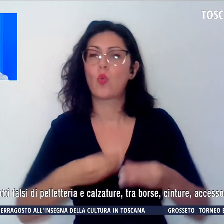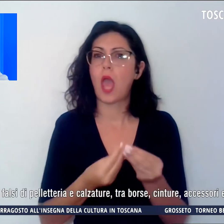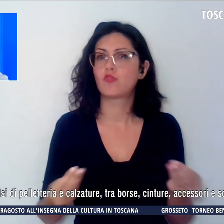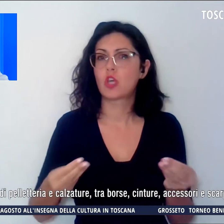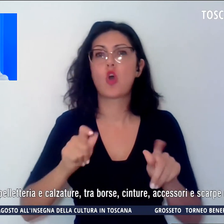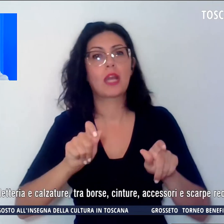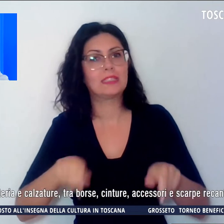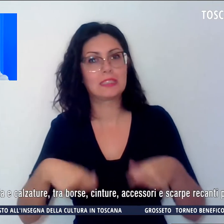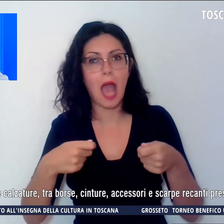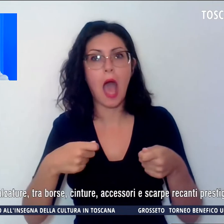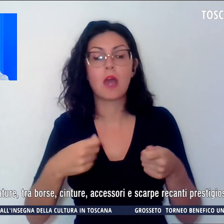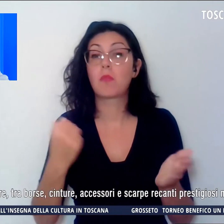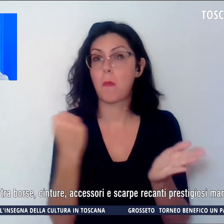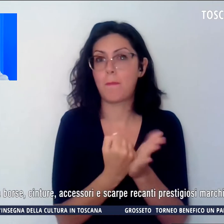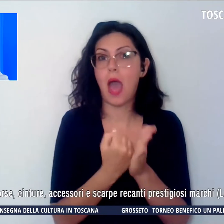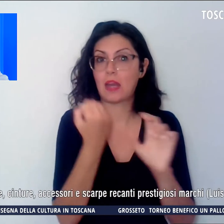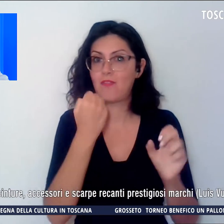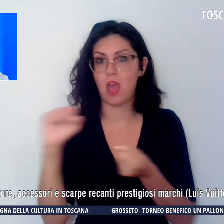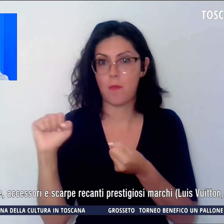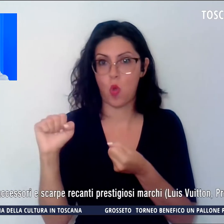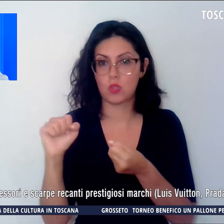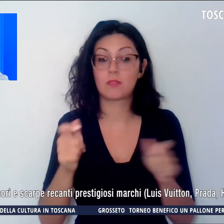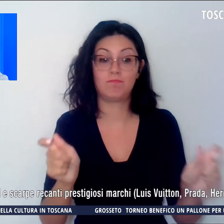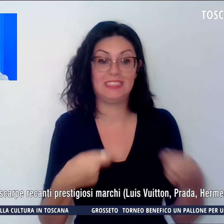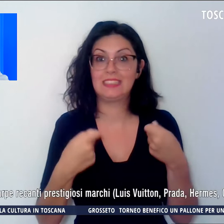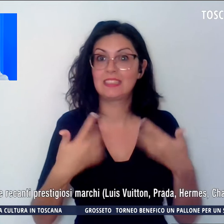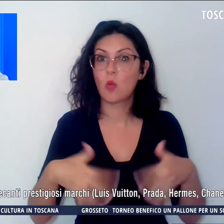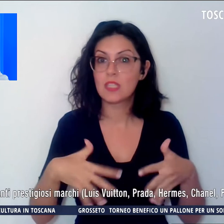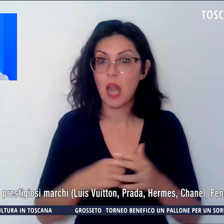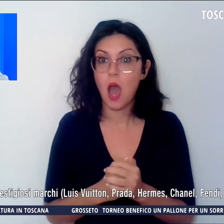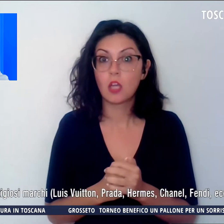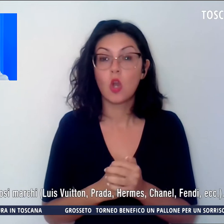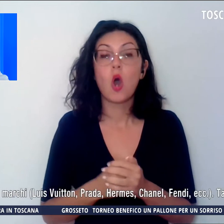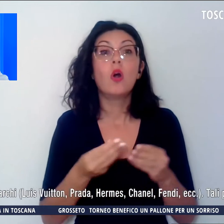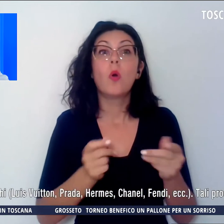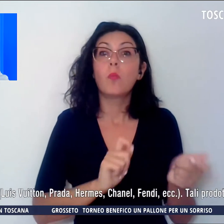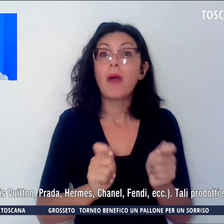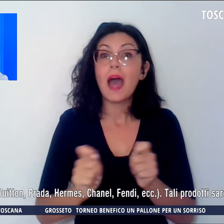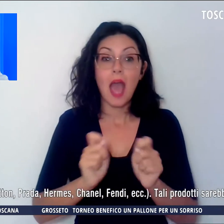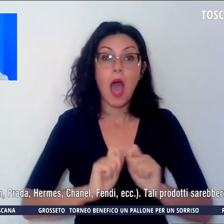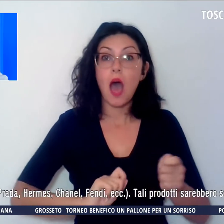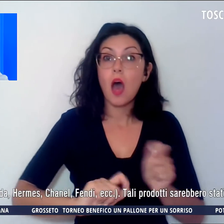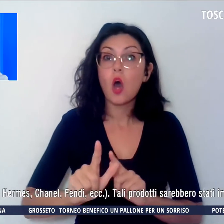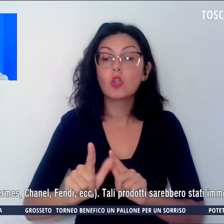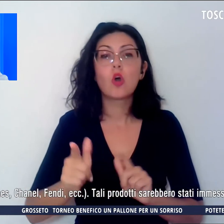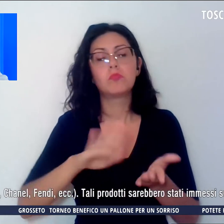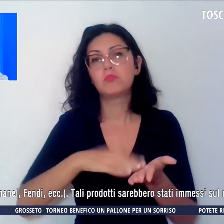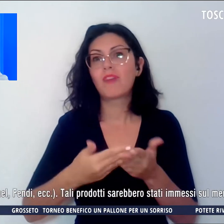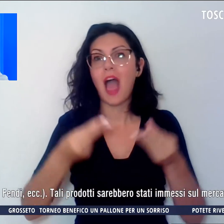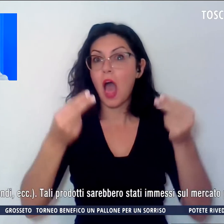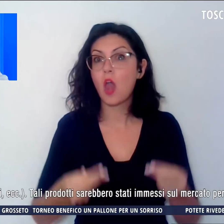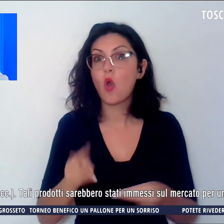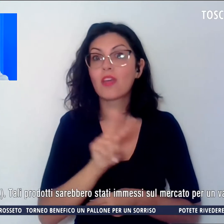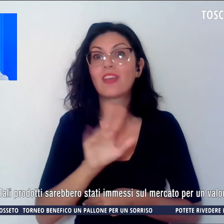prestigiose marche. Tali prodotti sarebbero stati immessi sul mercato per un valore quantificato di circa 25